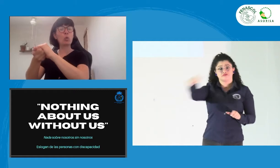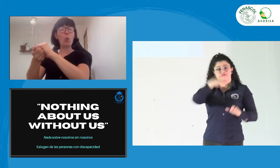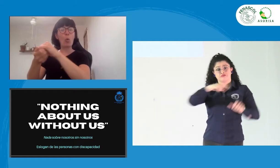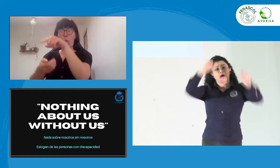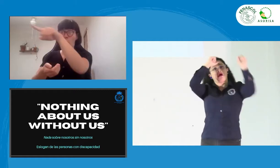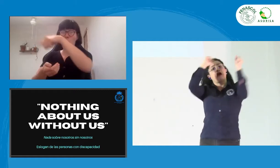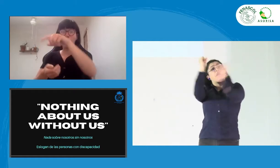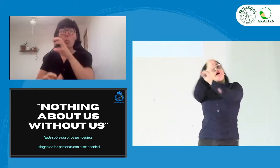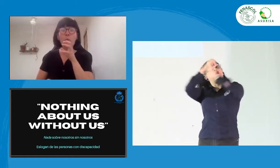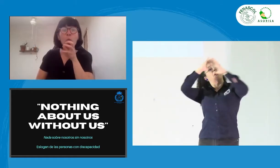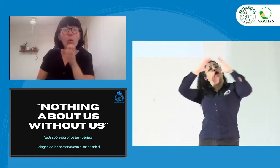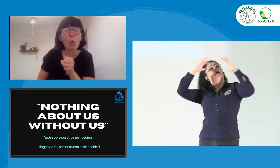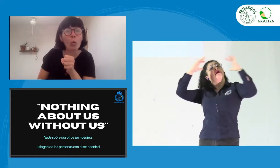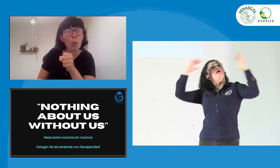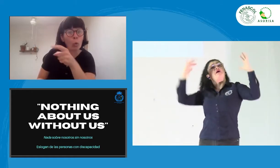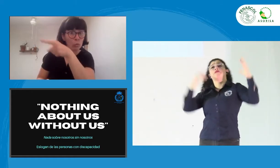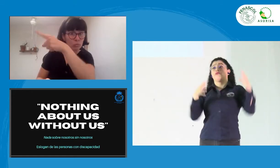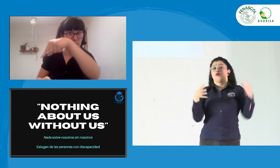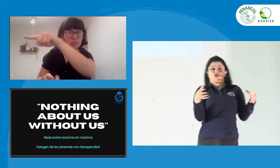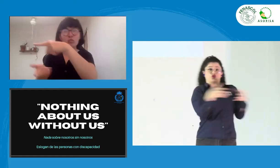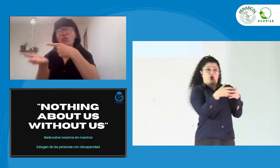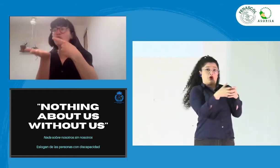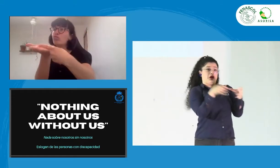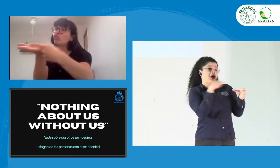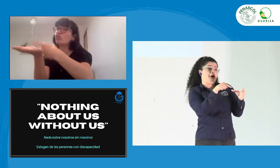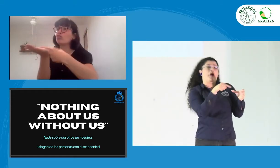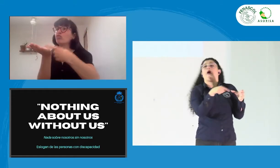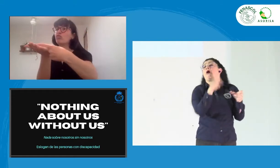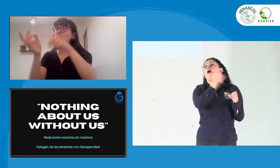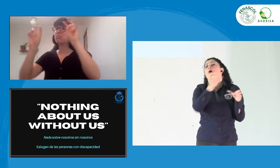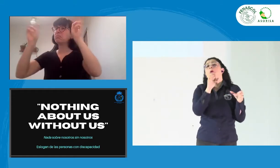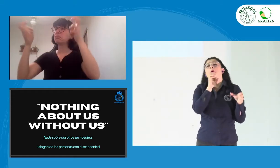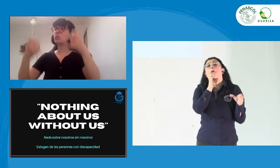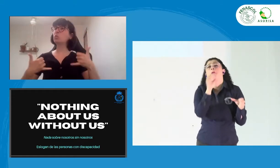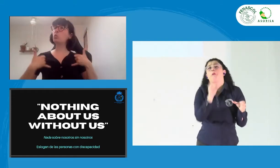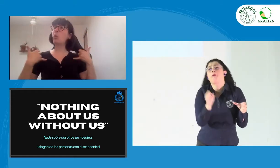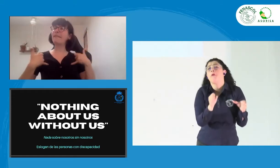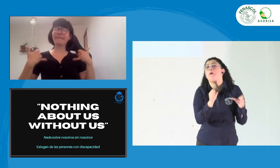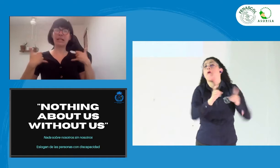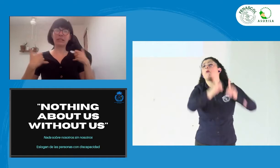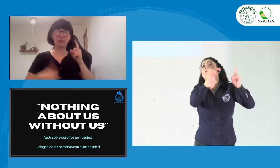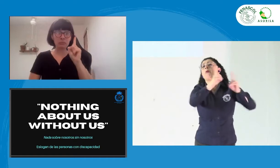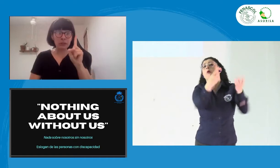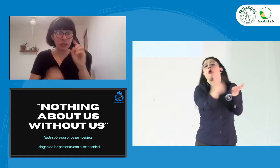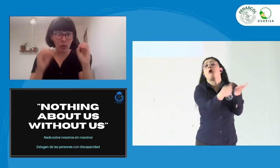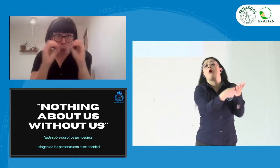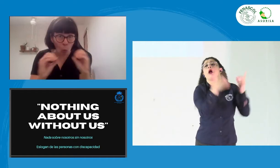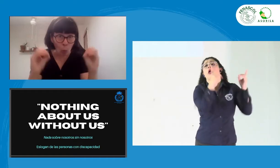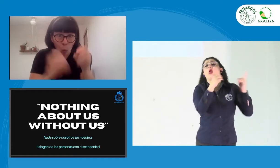¿Imaginan ese futuro? ¿Imaginan a las asociaciones, por ejemplo,